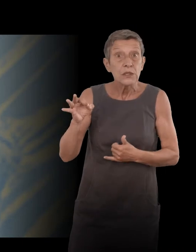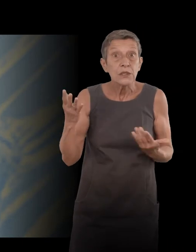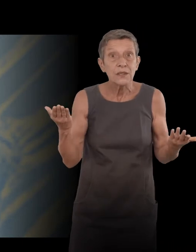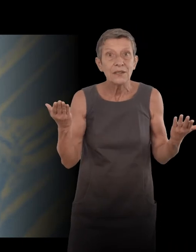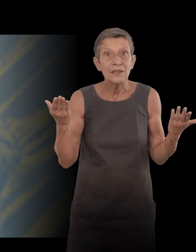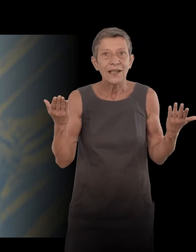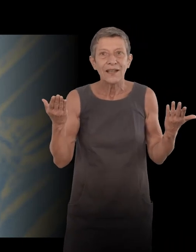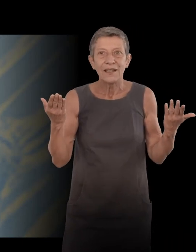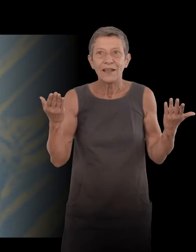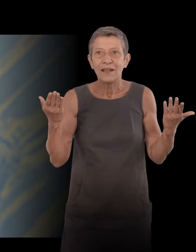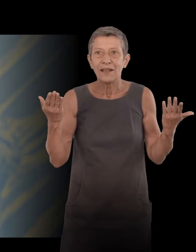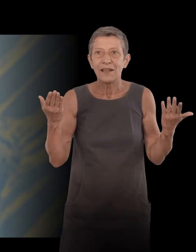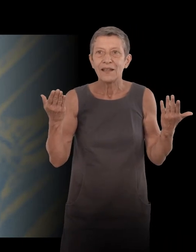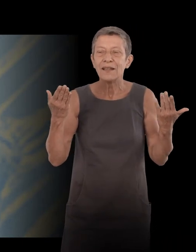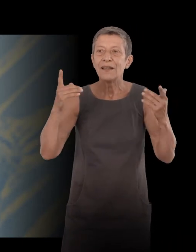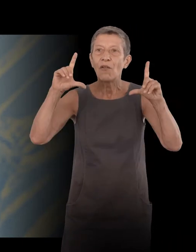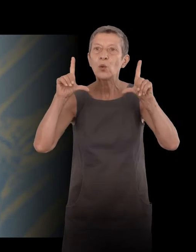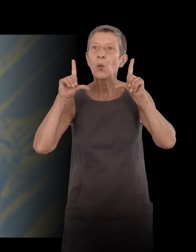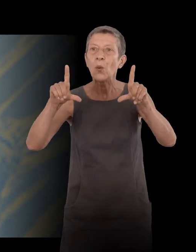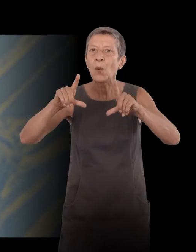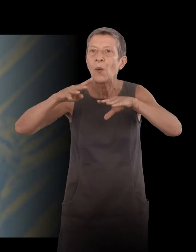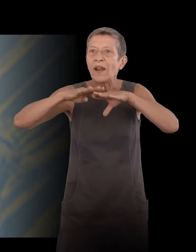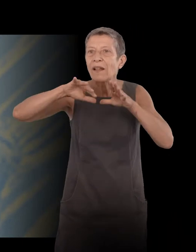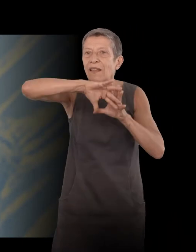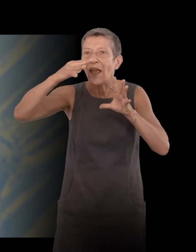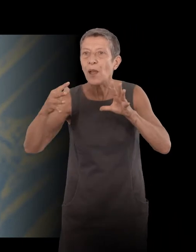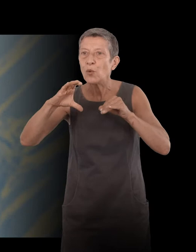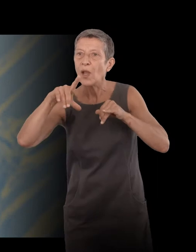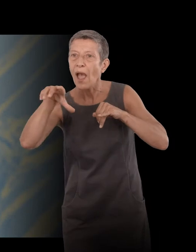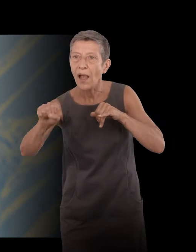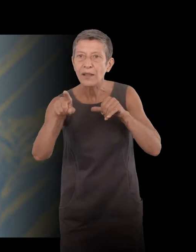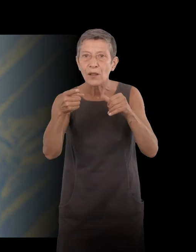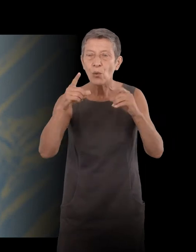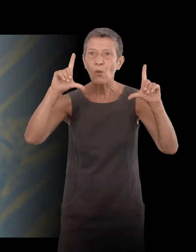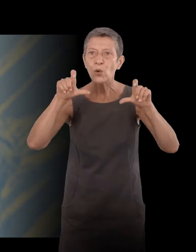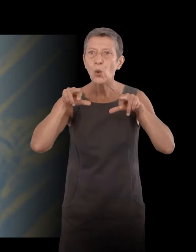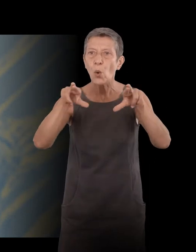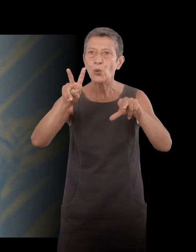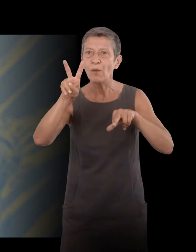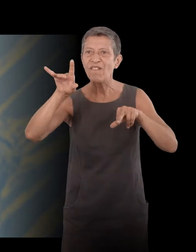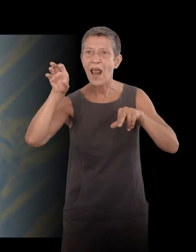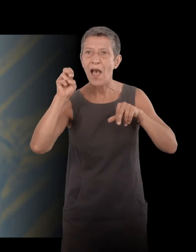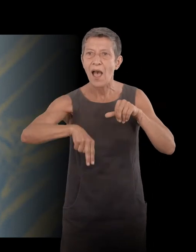The photo of the Butokey, or the photos of the Rue Villain, by example, or the photos of Walker and Prince,